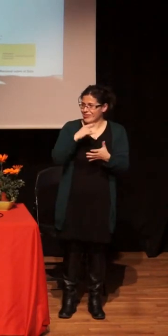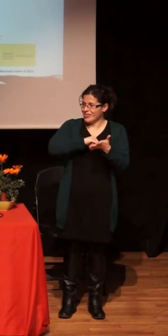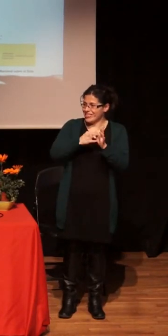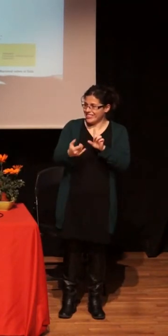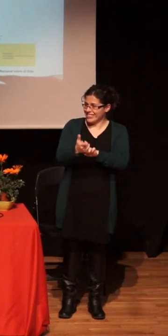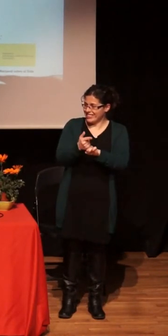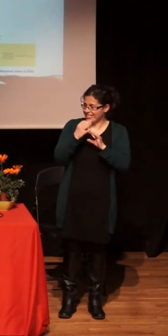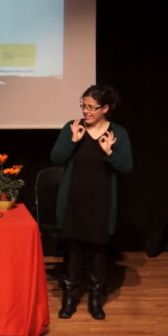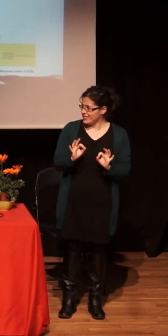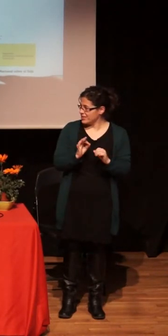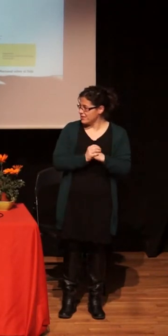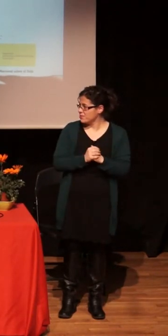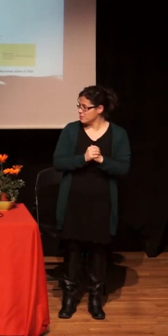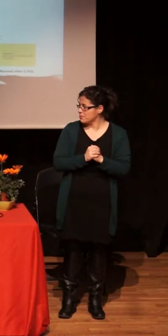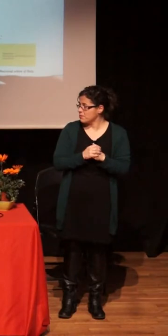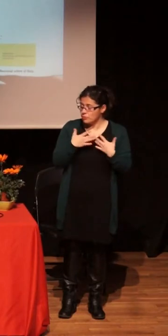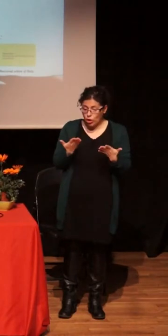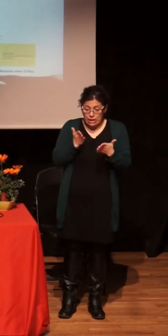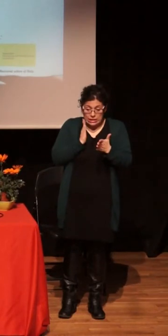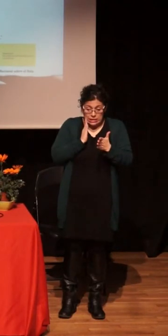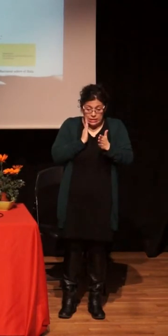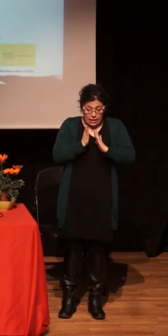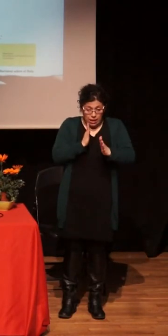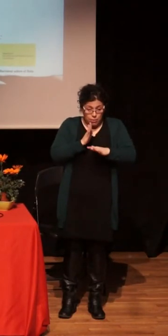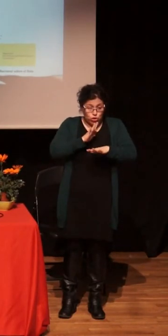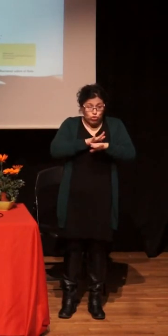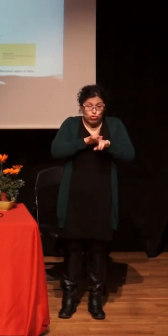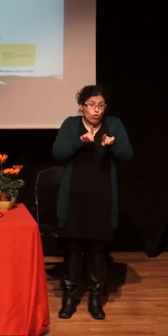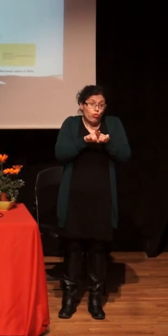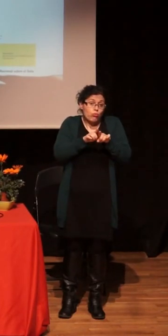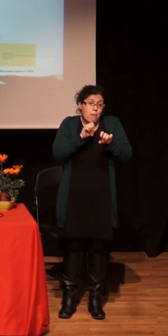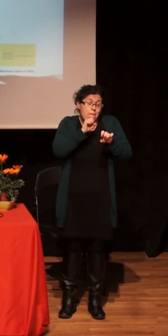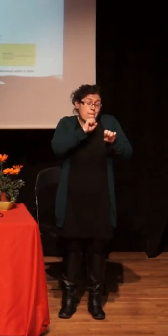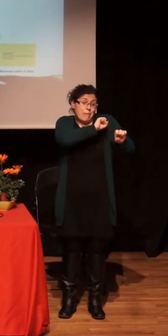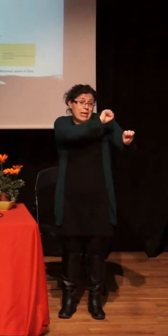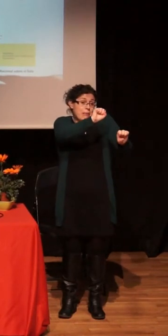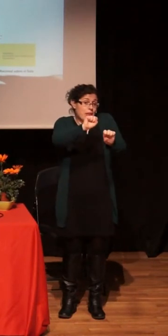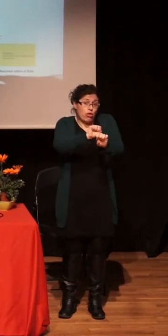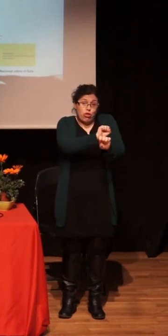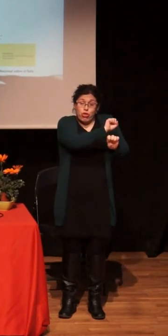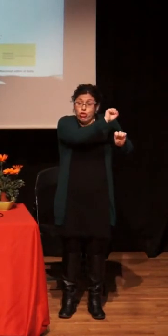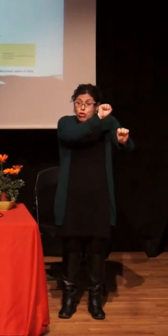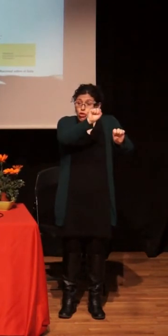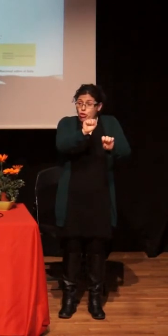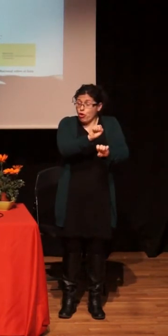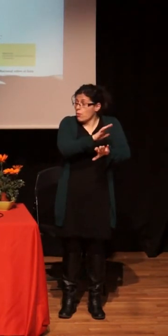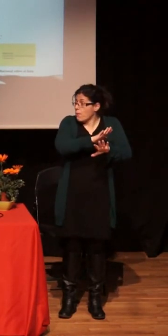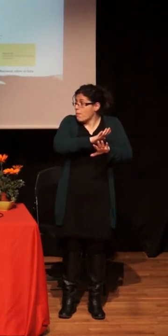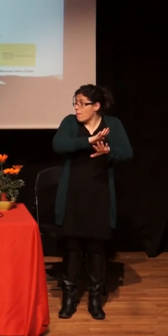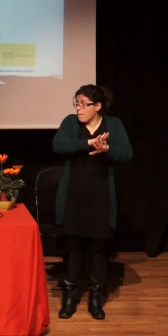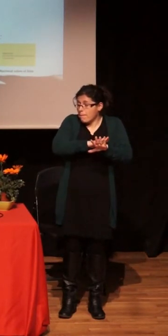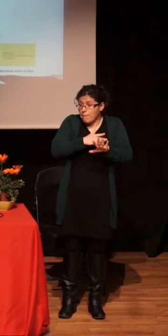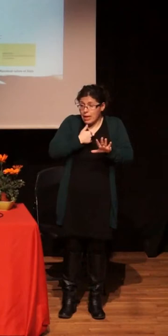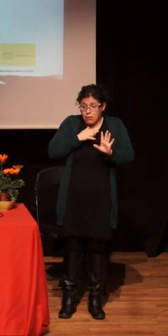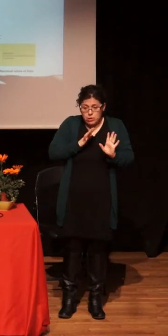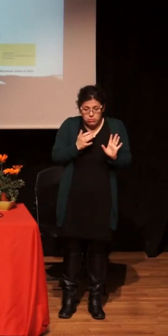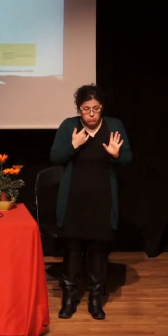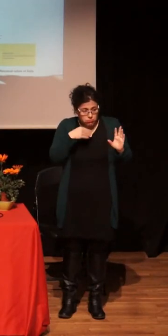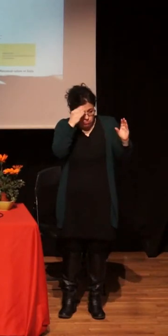el tratamiento como prevención, yo creo, yo creo, ahora sí, ¿no? Que cambia el